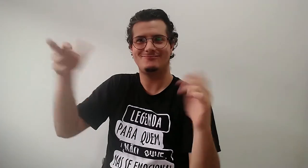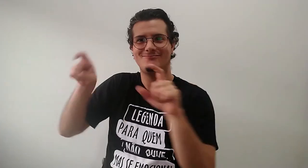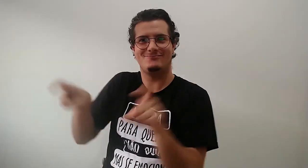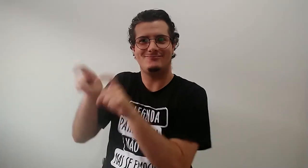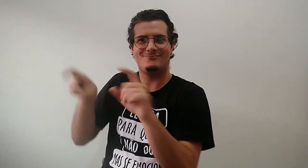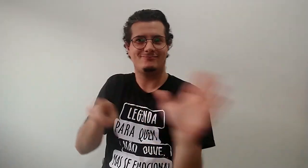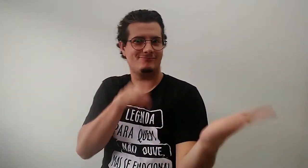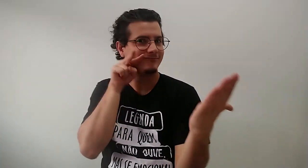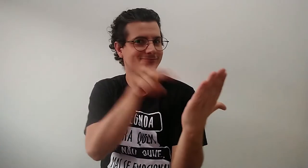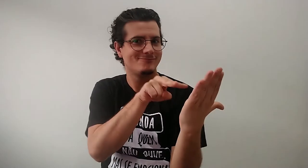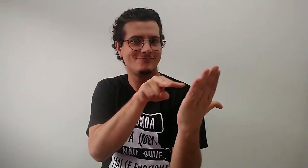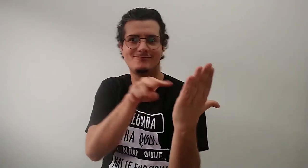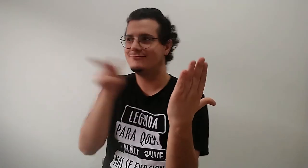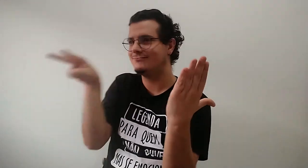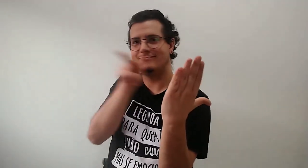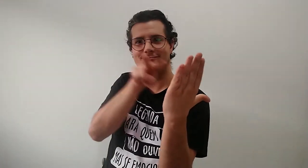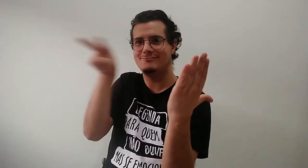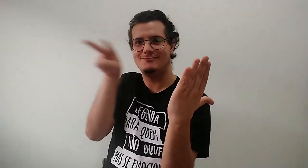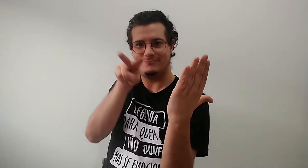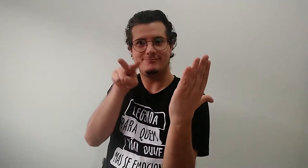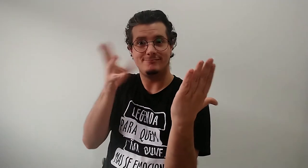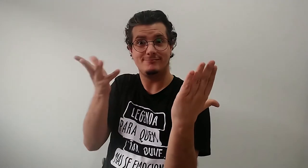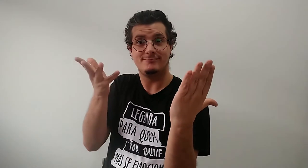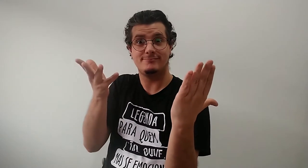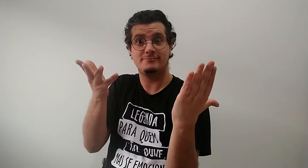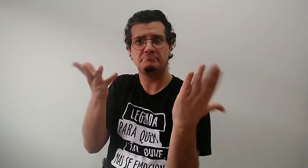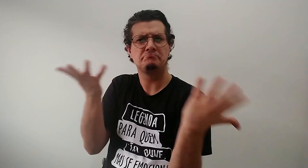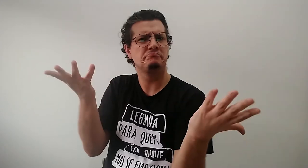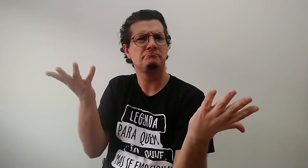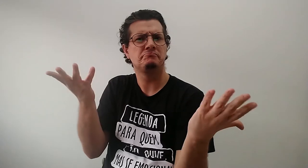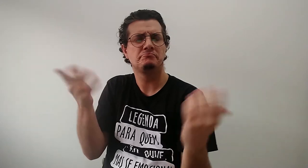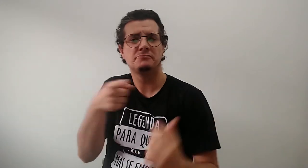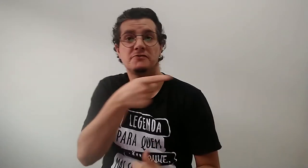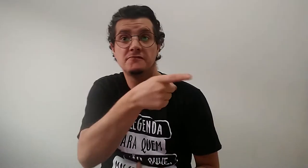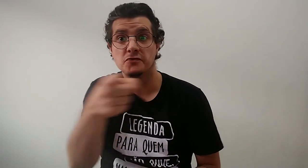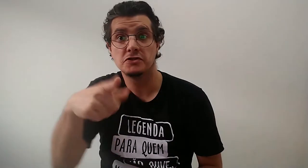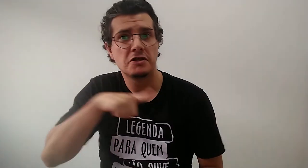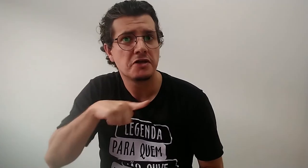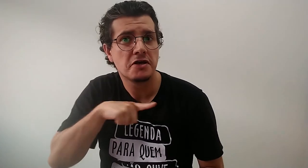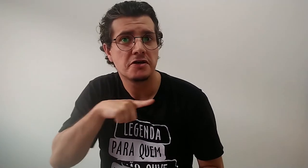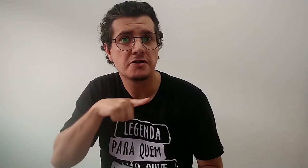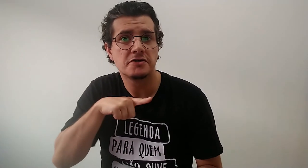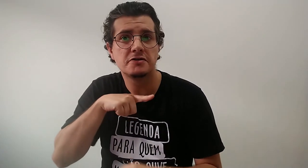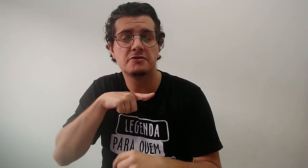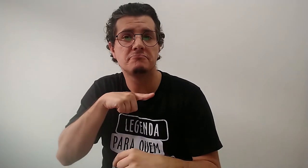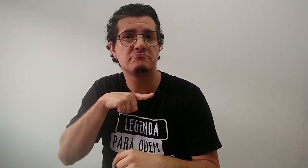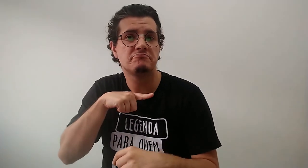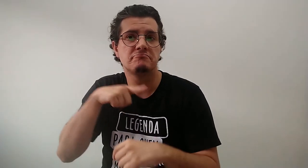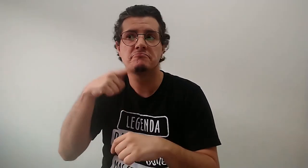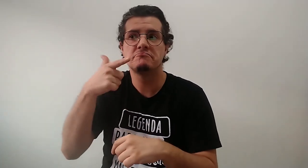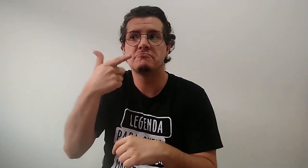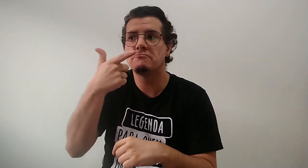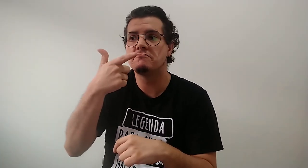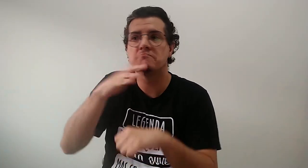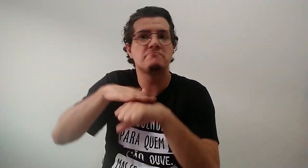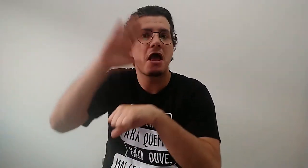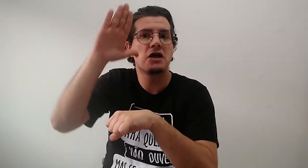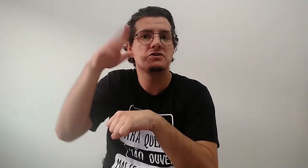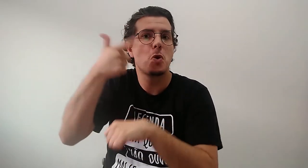proporcional para a leitura labial ao mesmo tempo da apresentação de slides Vocês têm alguma dica para